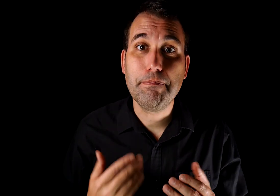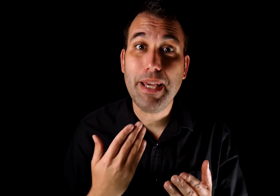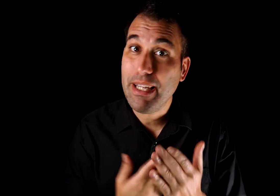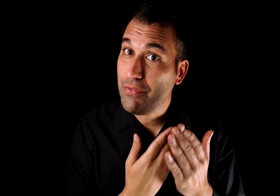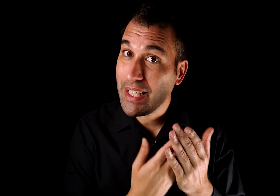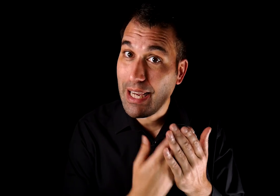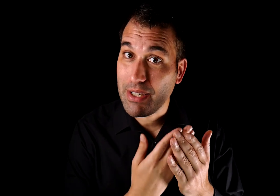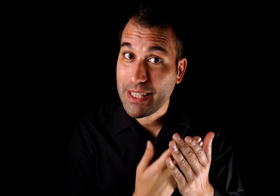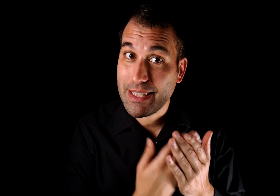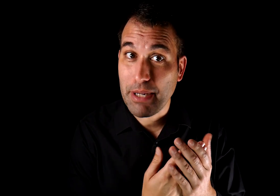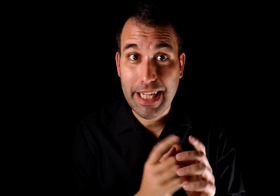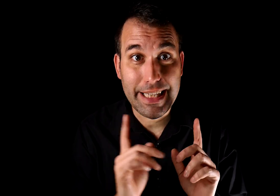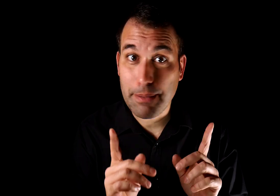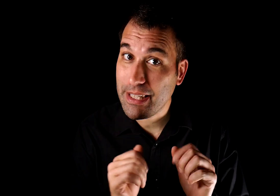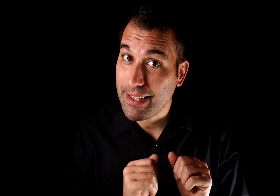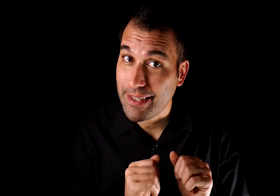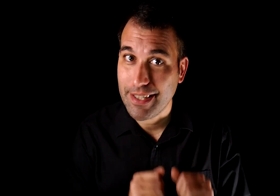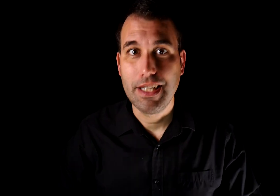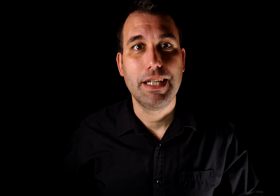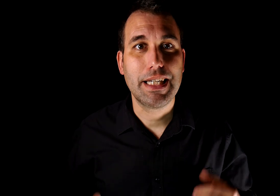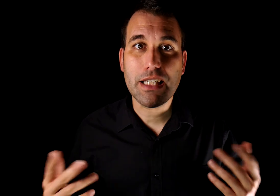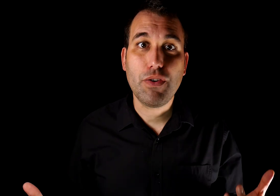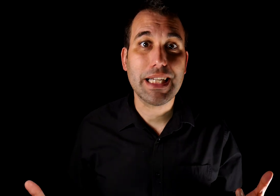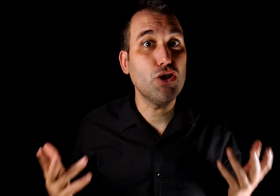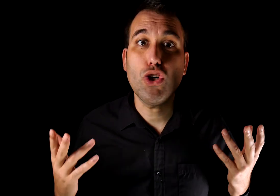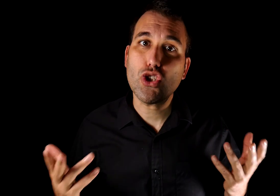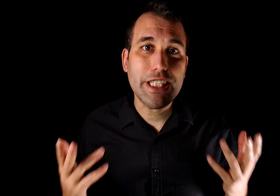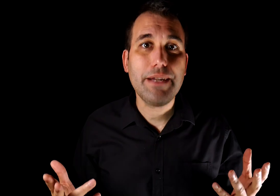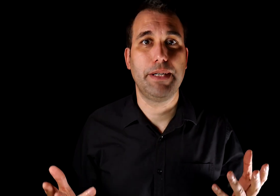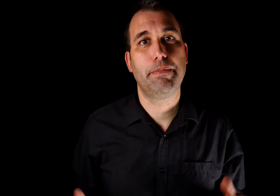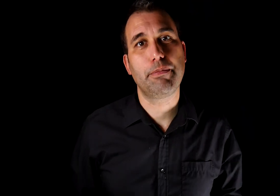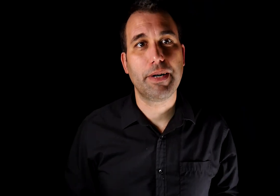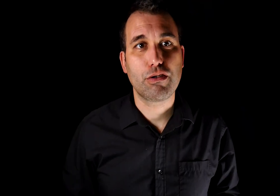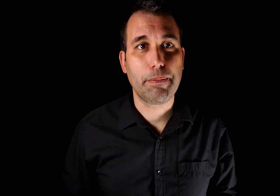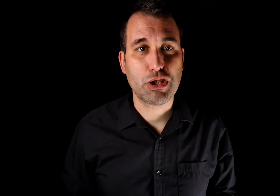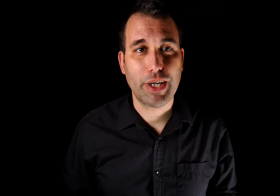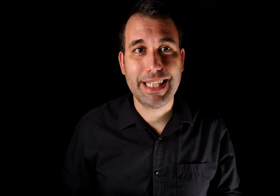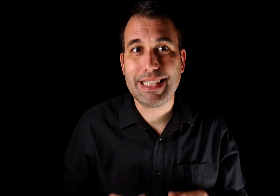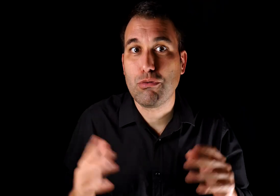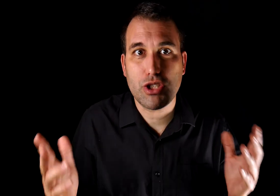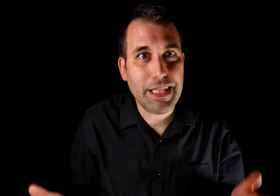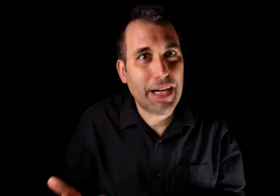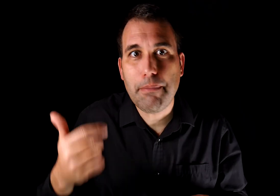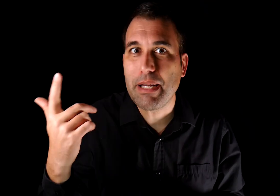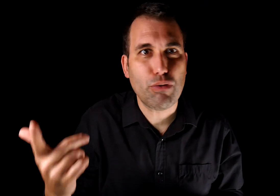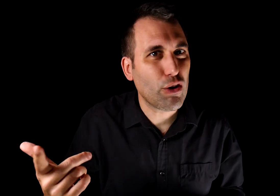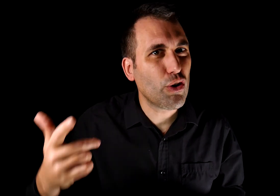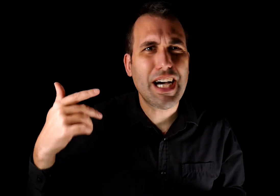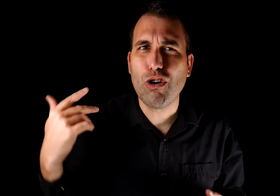verificables de manera independiente. Las red flags no sirven para probar que una persona es abusiva, manipuladora o